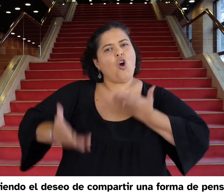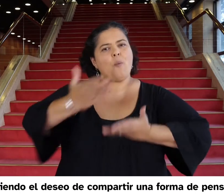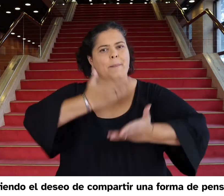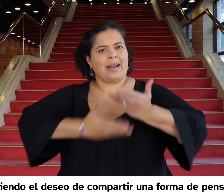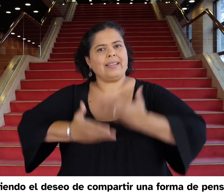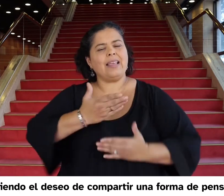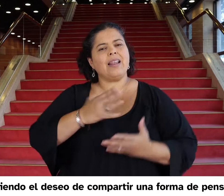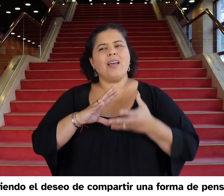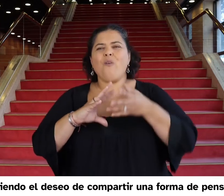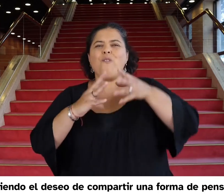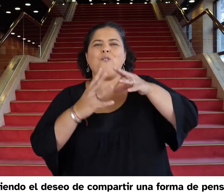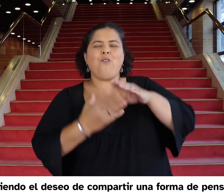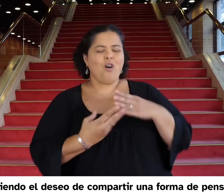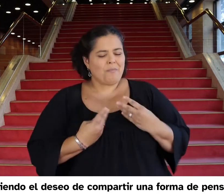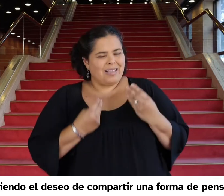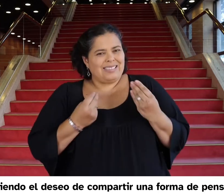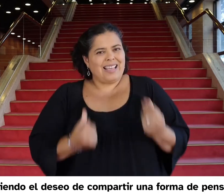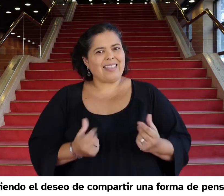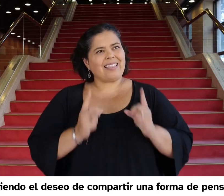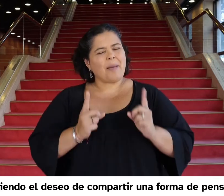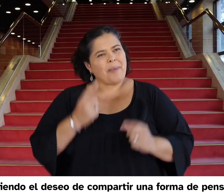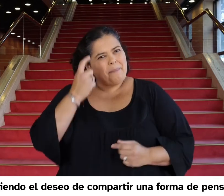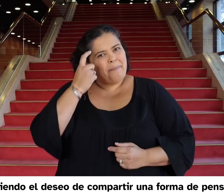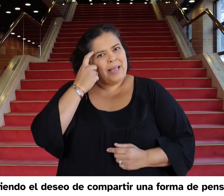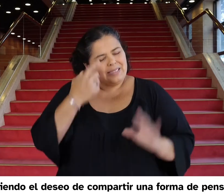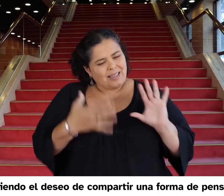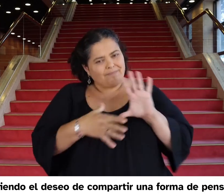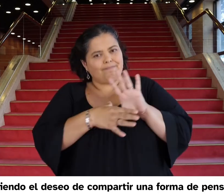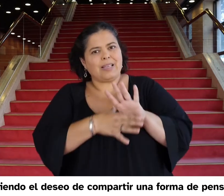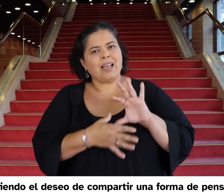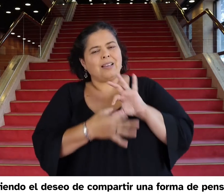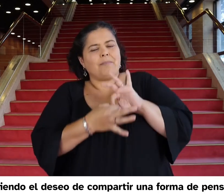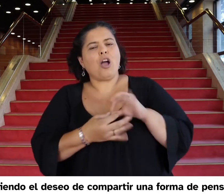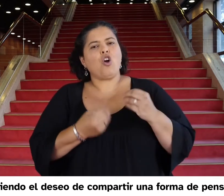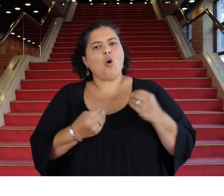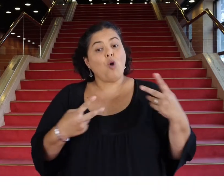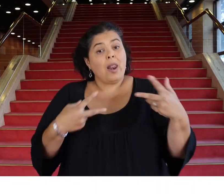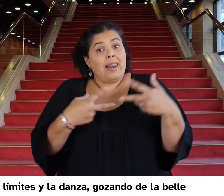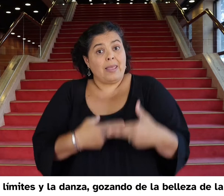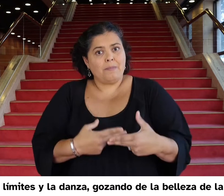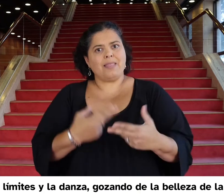forma de pensar y sentir el cuerpo, los límites y la danza, gozando de la belleza de la diferencia.